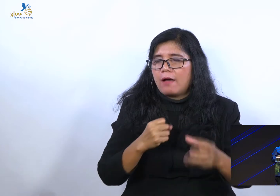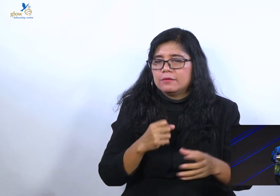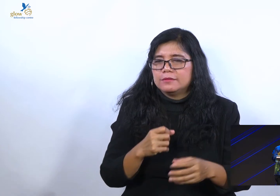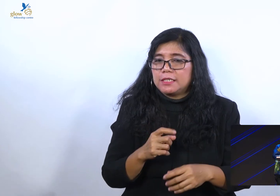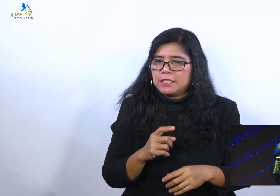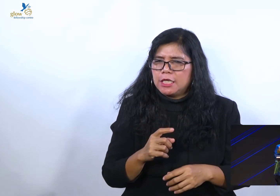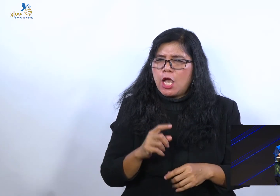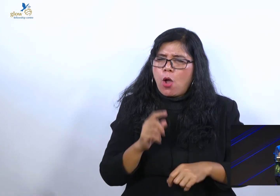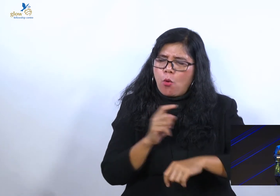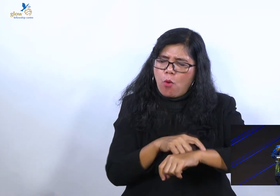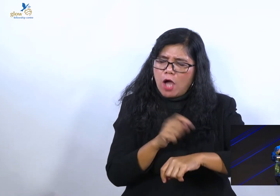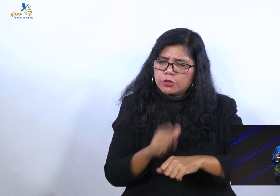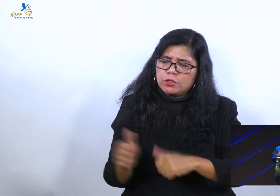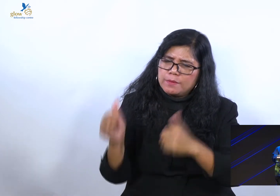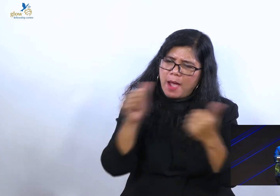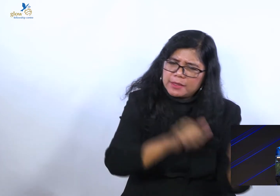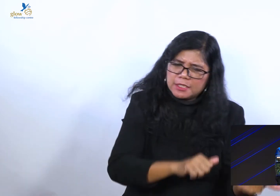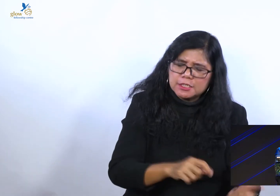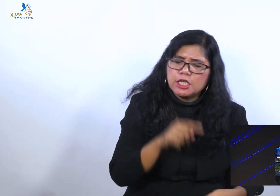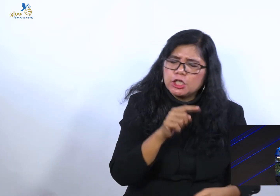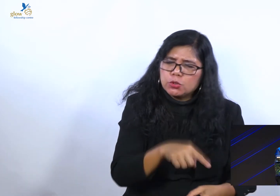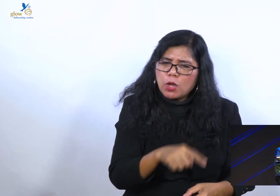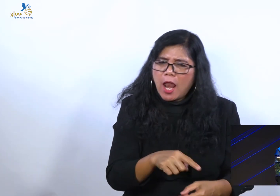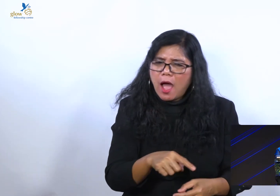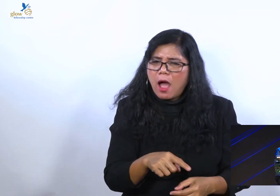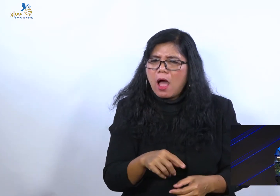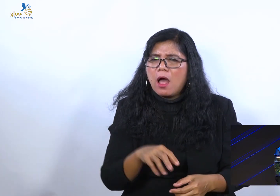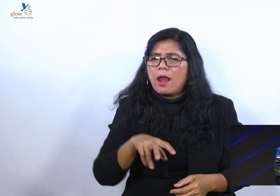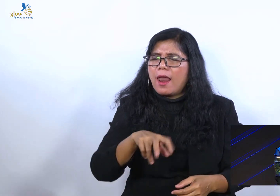itu adalah langkah iman untuk penyucian.